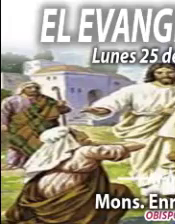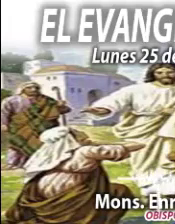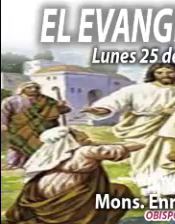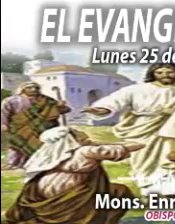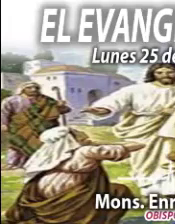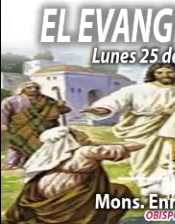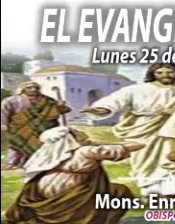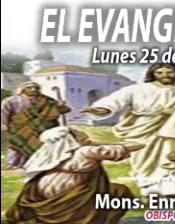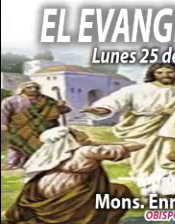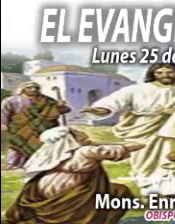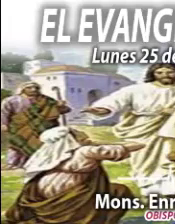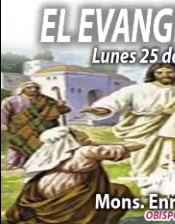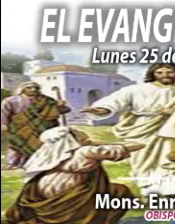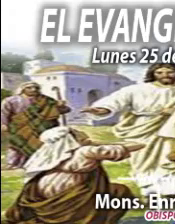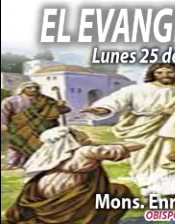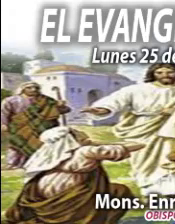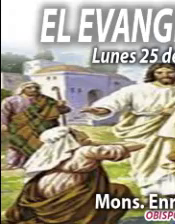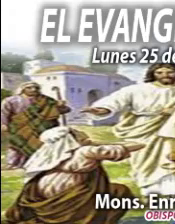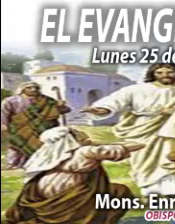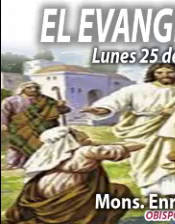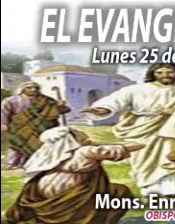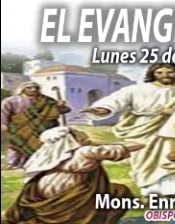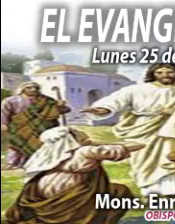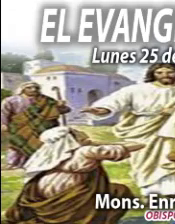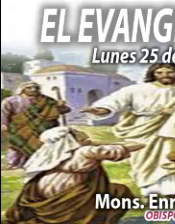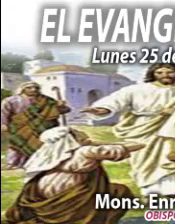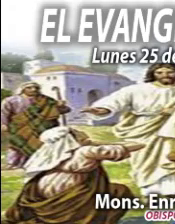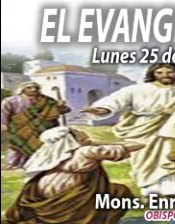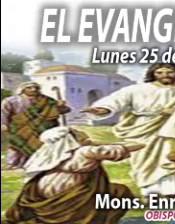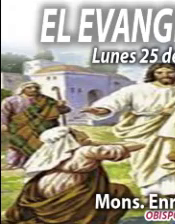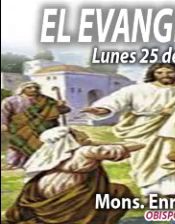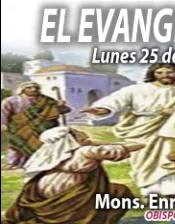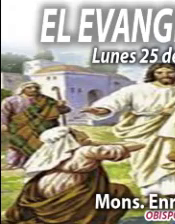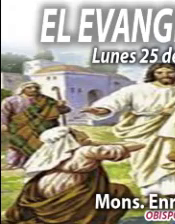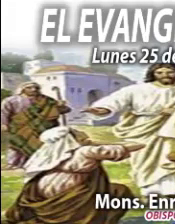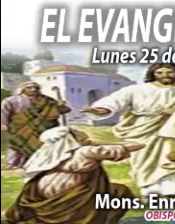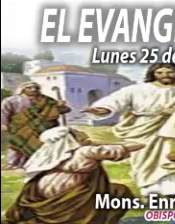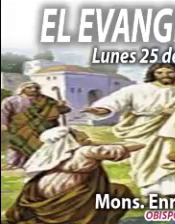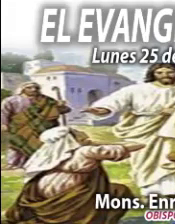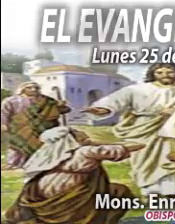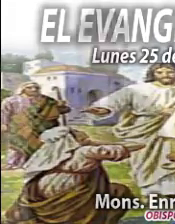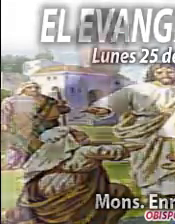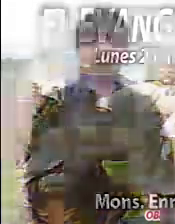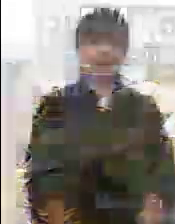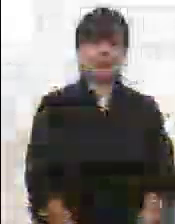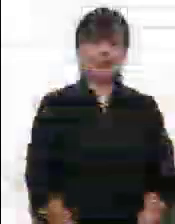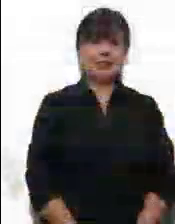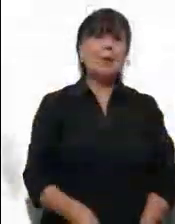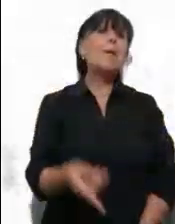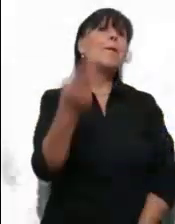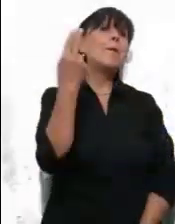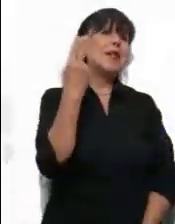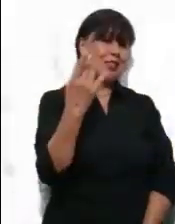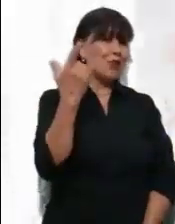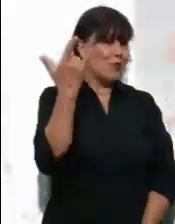Alimentame, sálame, acompáñame. 25 de